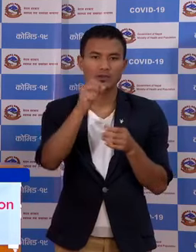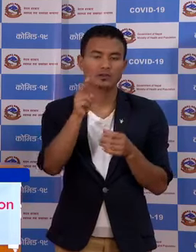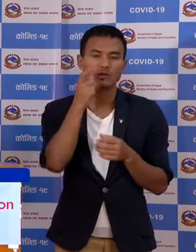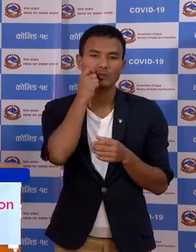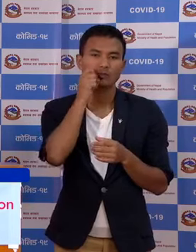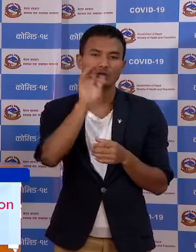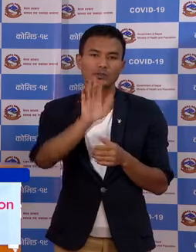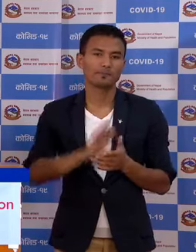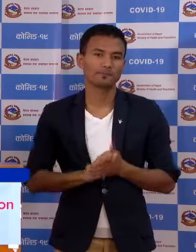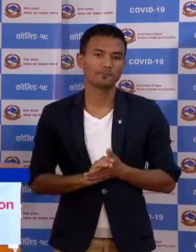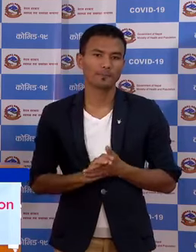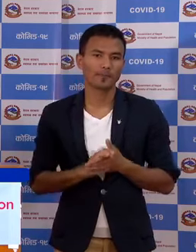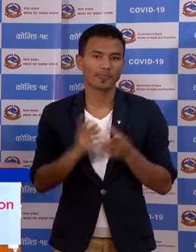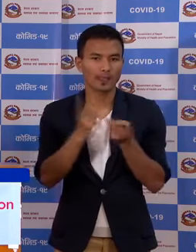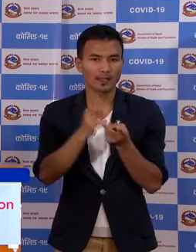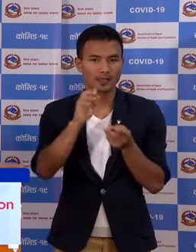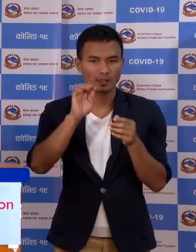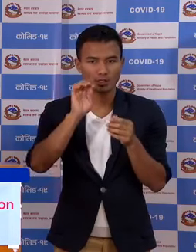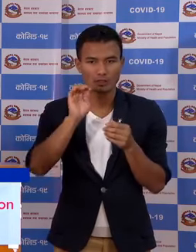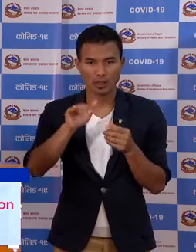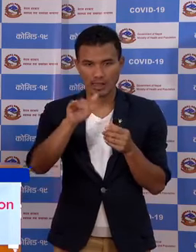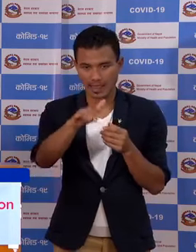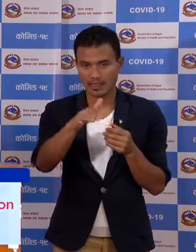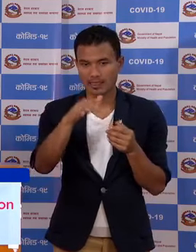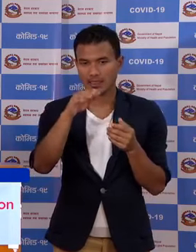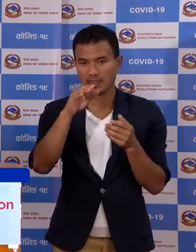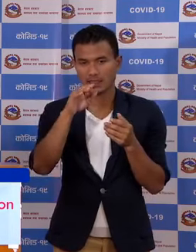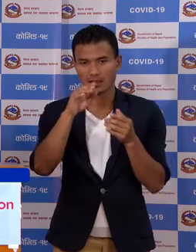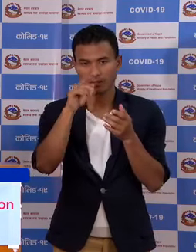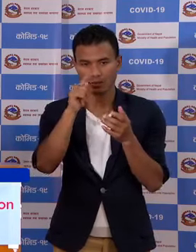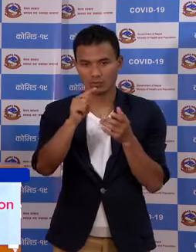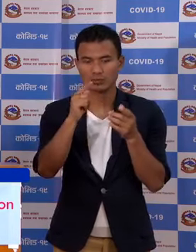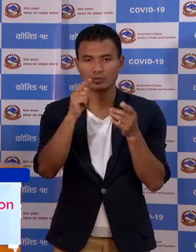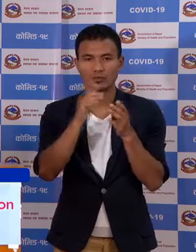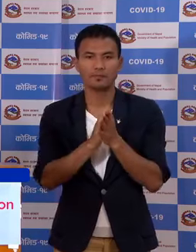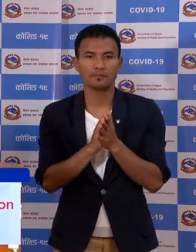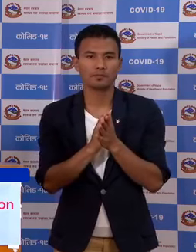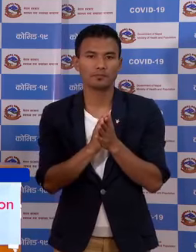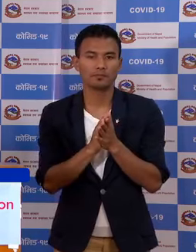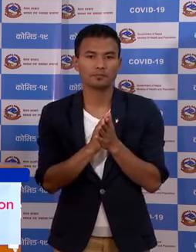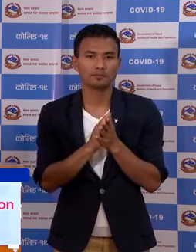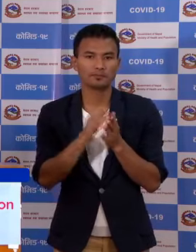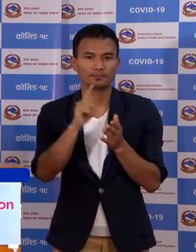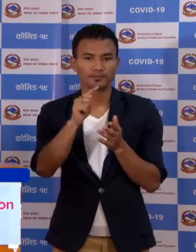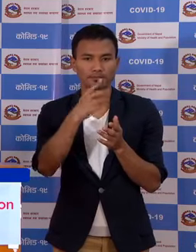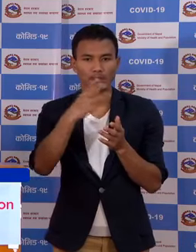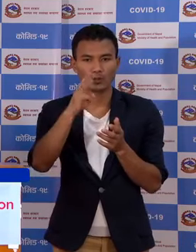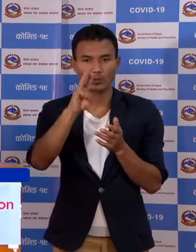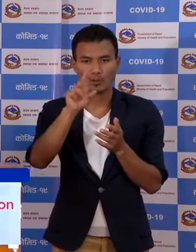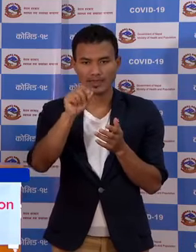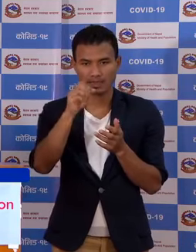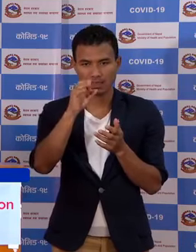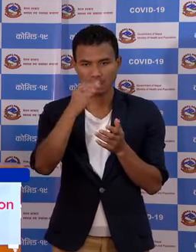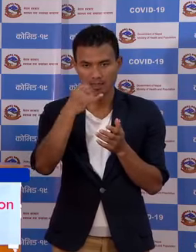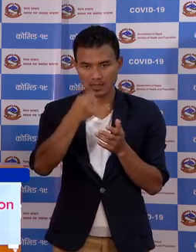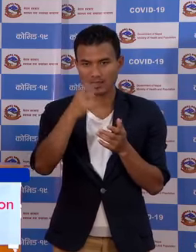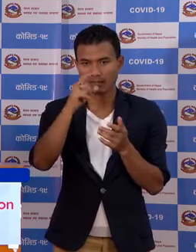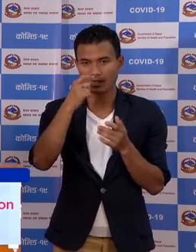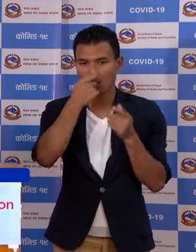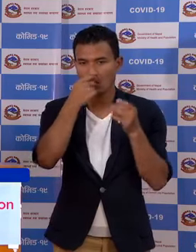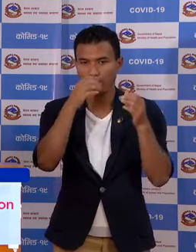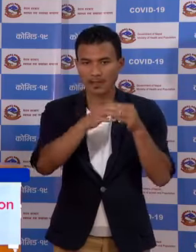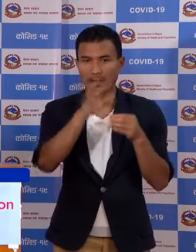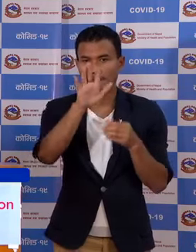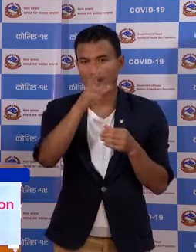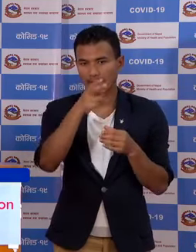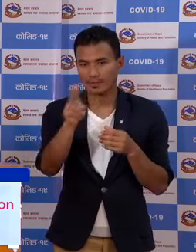नोंचा। तेस्ते जल्यान बनगाड कुविंडे नगरपाली का कुमाख गाउपाली का को 5 जना